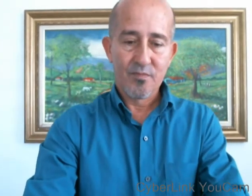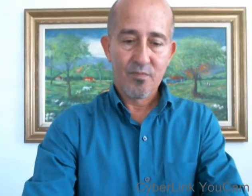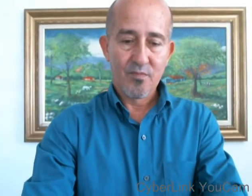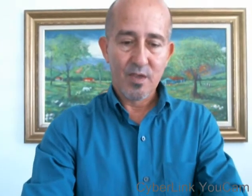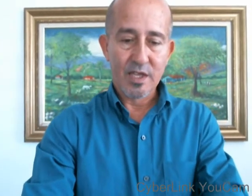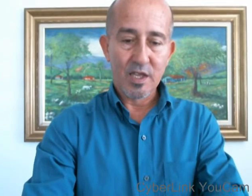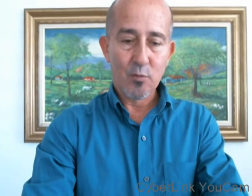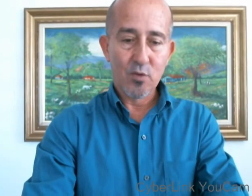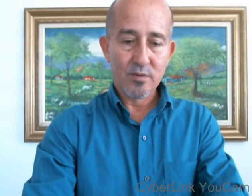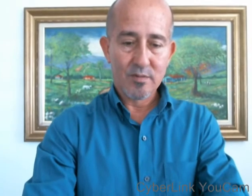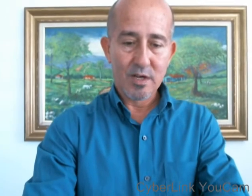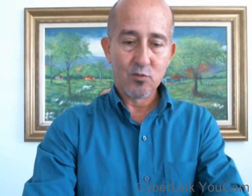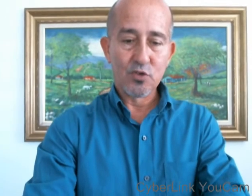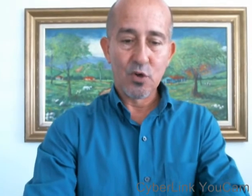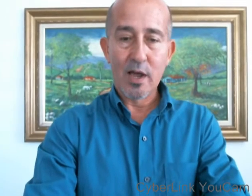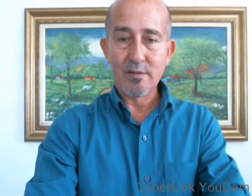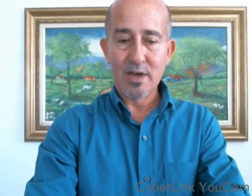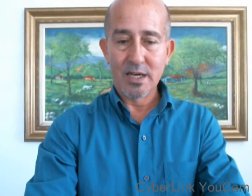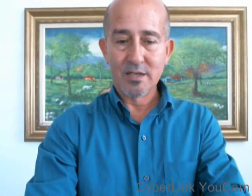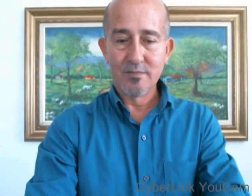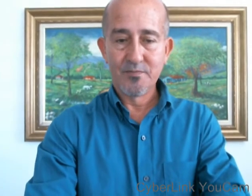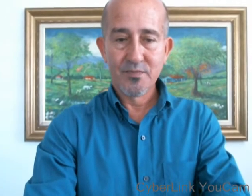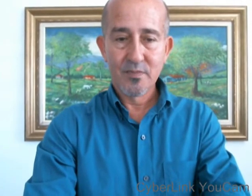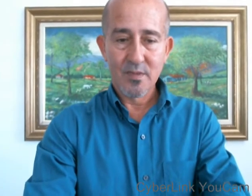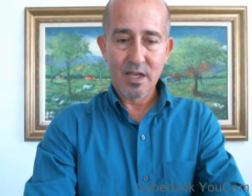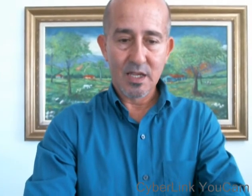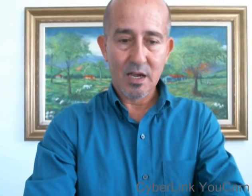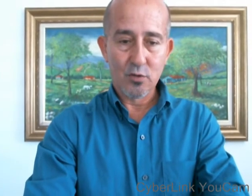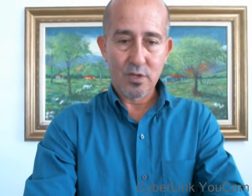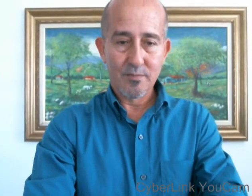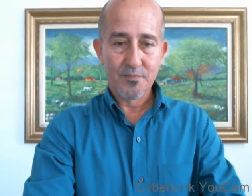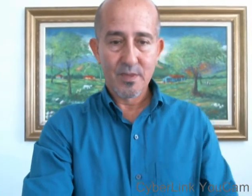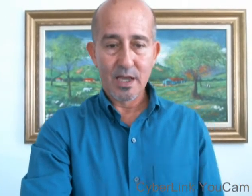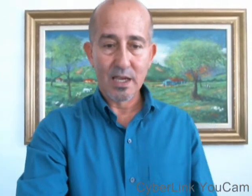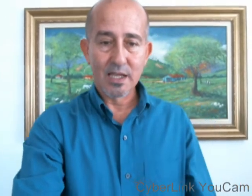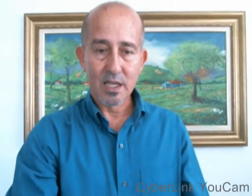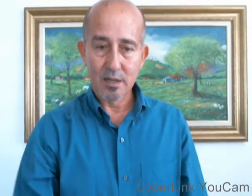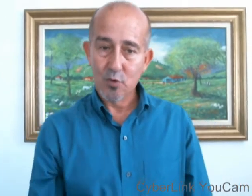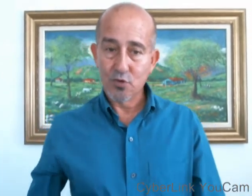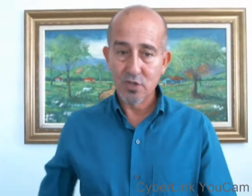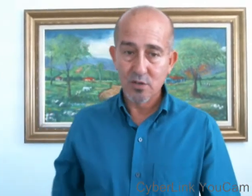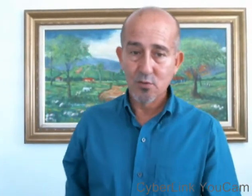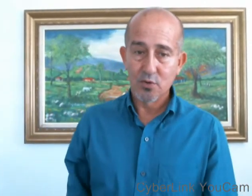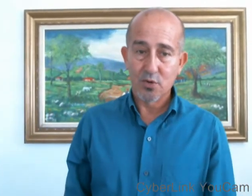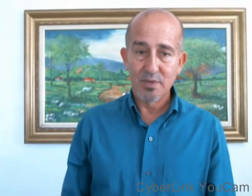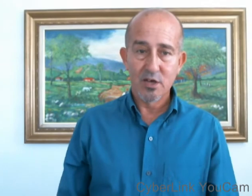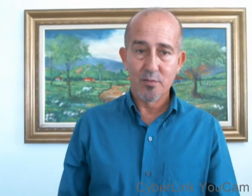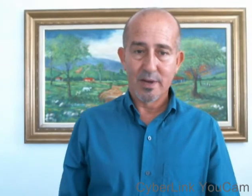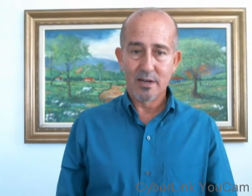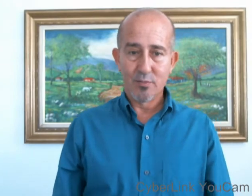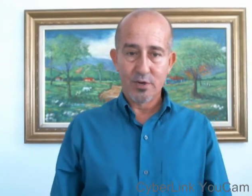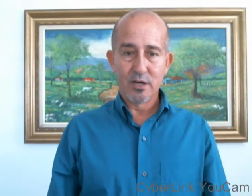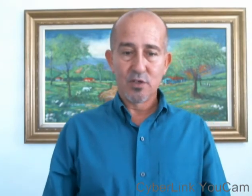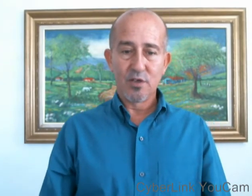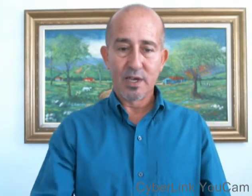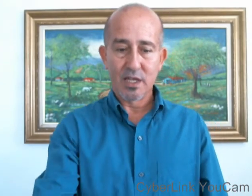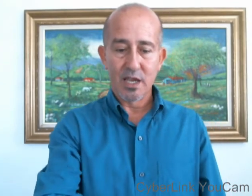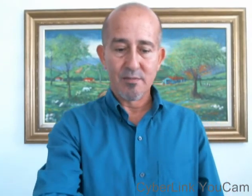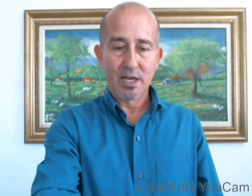Ahí tenemos algunos de los animales hasta la j. En adelante haremos otros videos para poner los diferentes animales